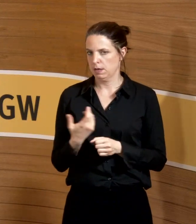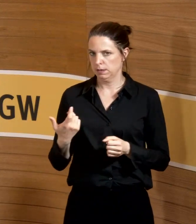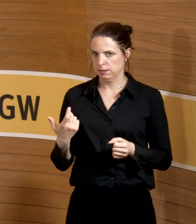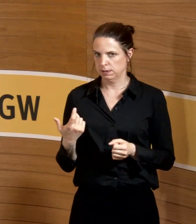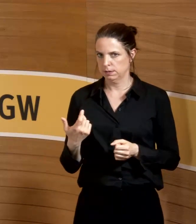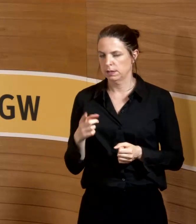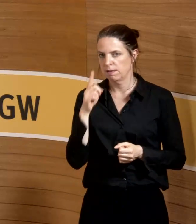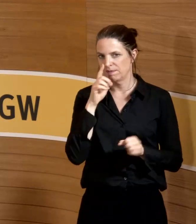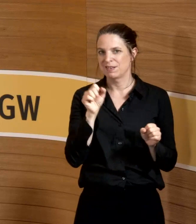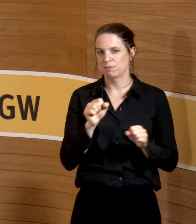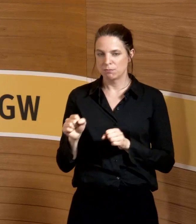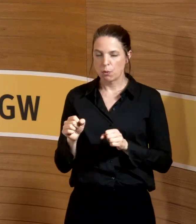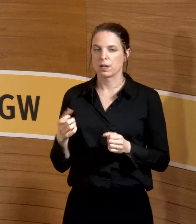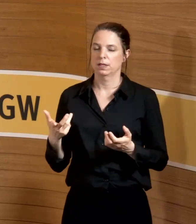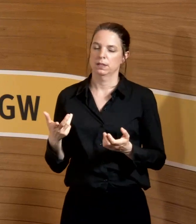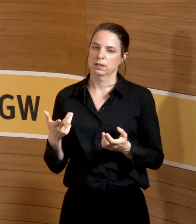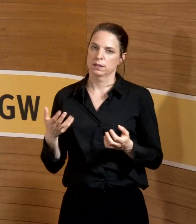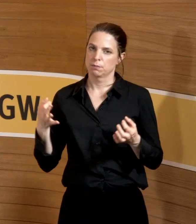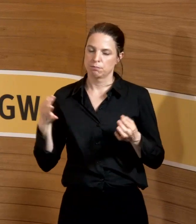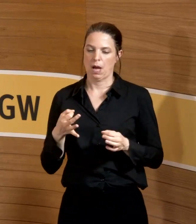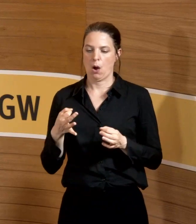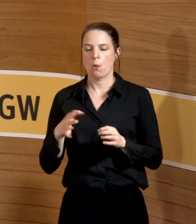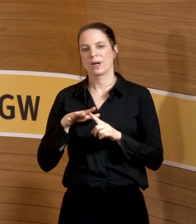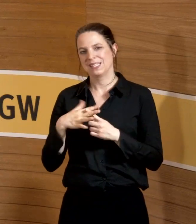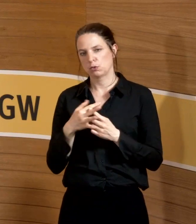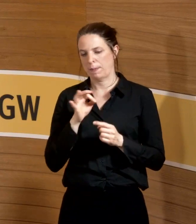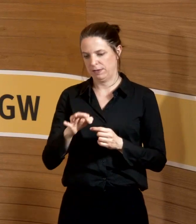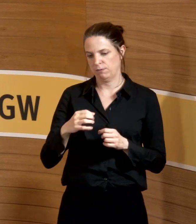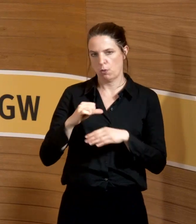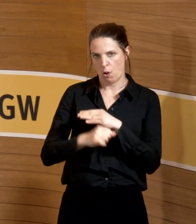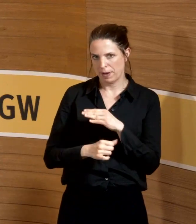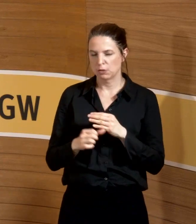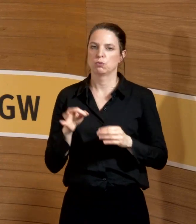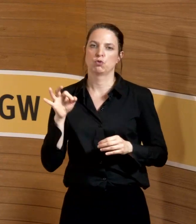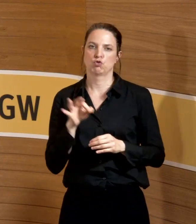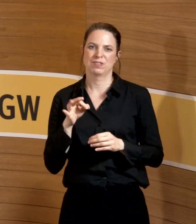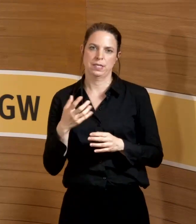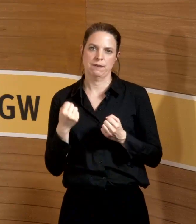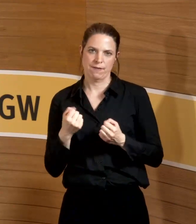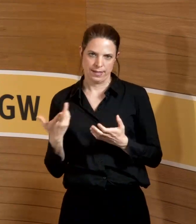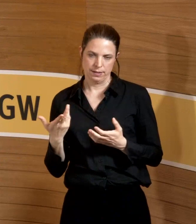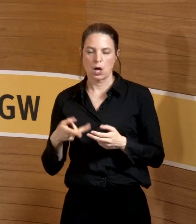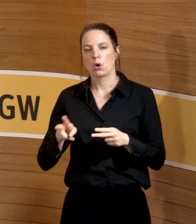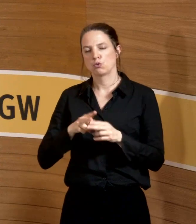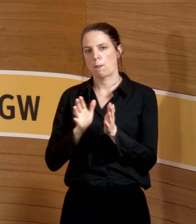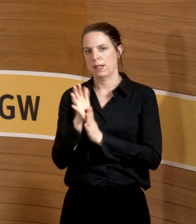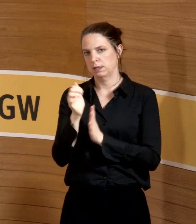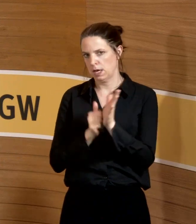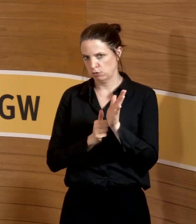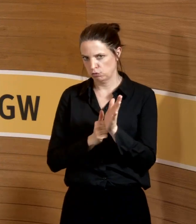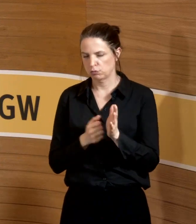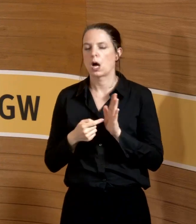Einsatz von stichsicheren Instrumenten, wenn es diese gibt, Tragen von doppelten Handschuhen, Tragen von